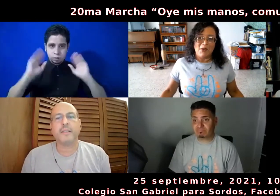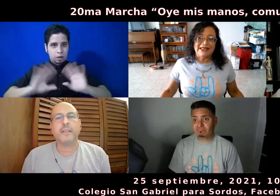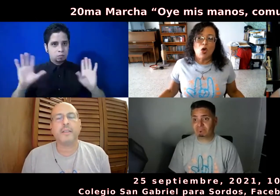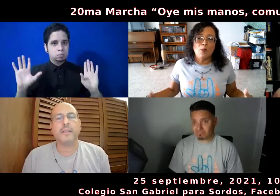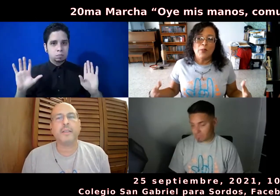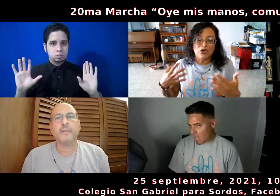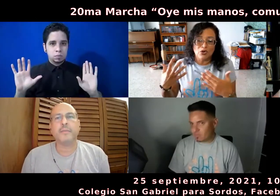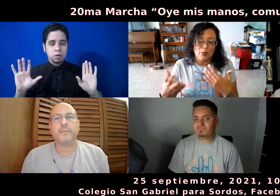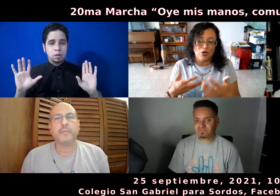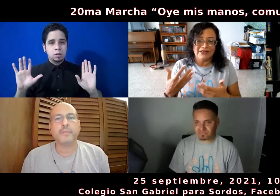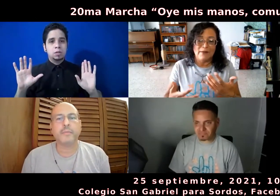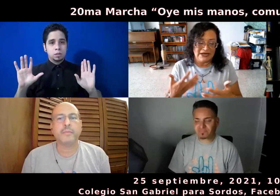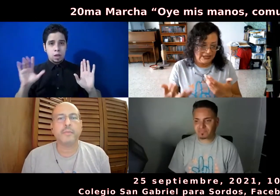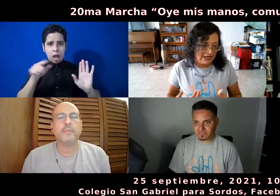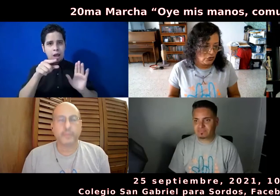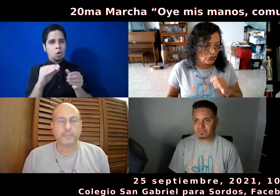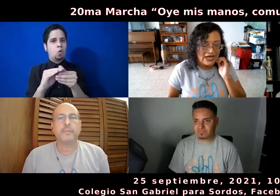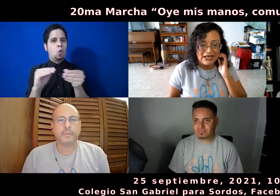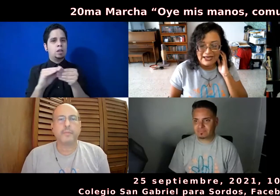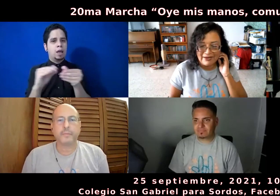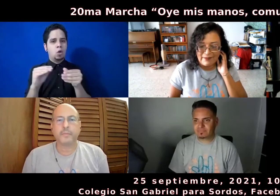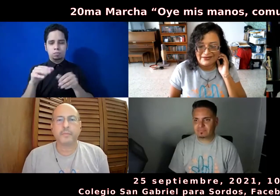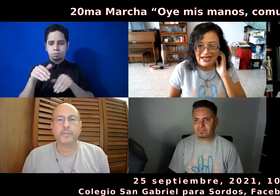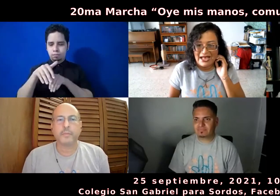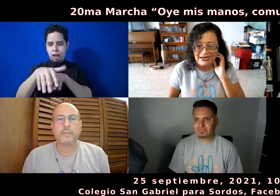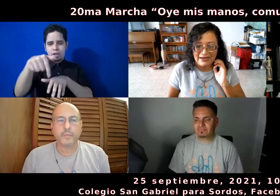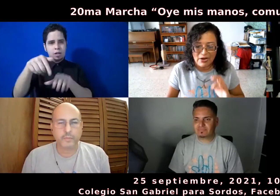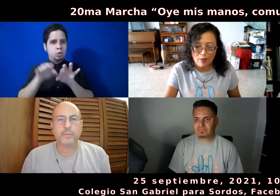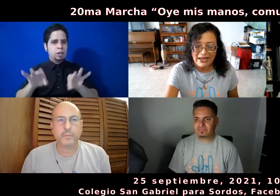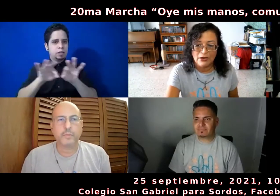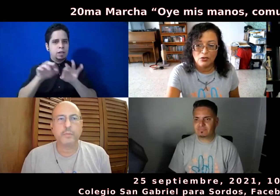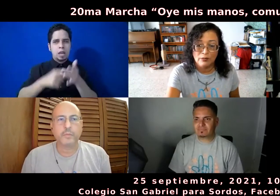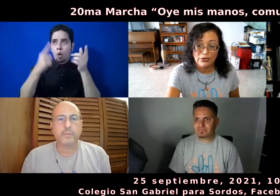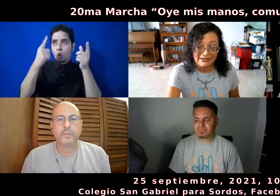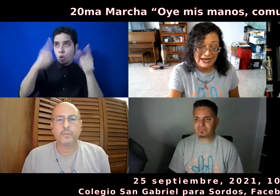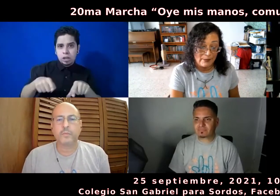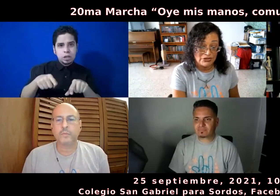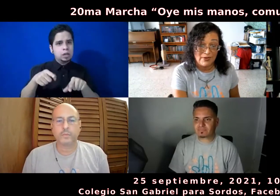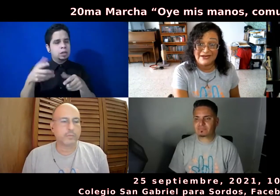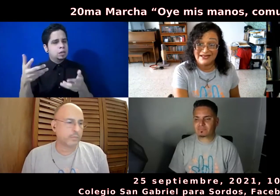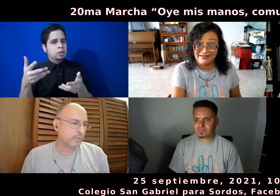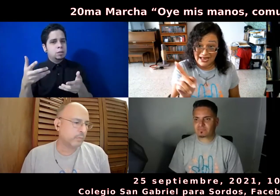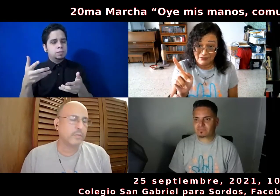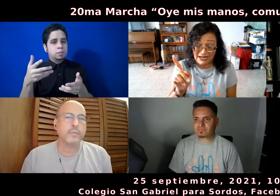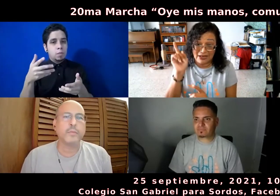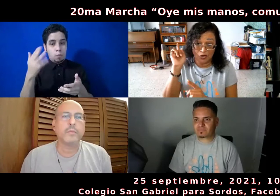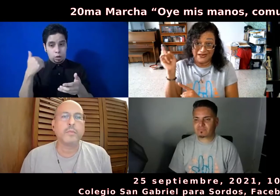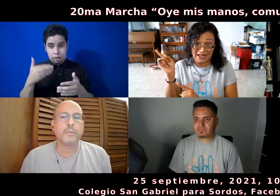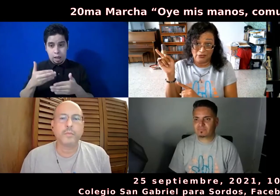Cuéntanos un poco de esta marcha, Genio, o sea, ¿qué va a pasar? ¿Qué más o menos? Porque esta es la próxima presencial, la del año pasado